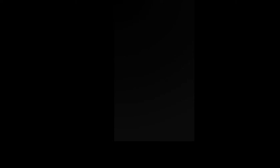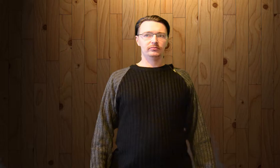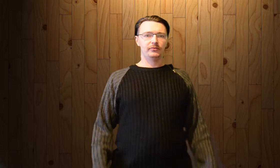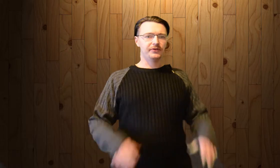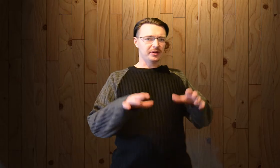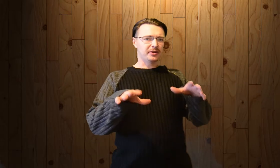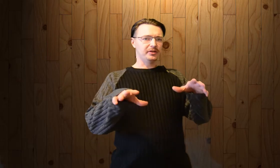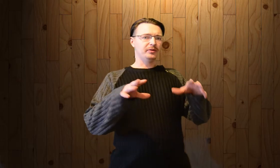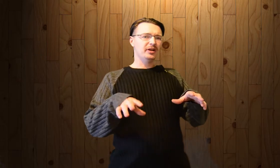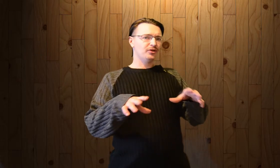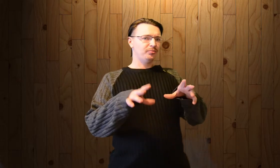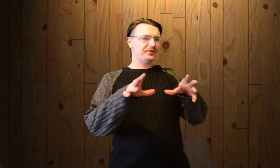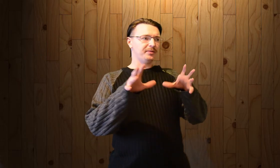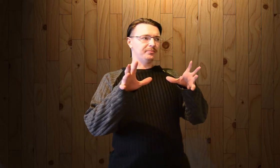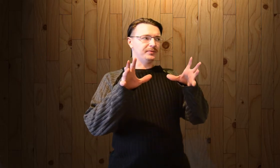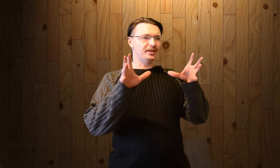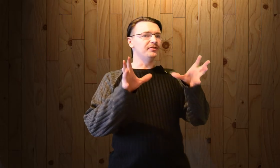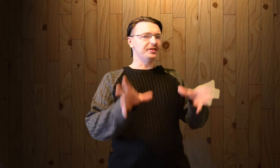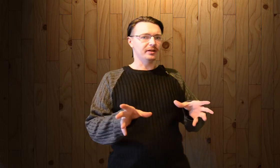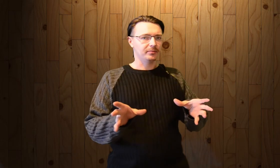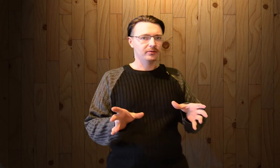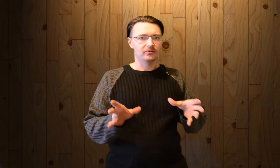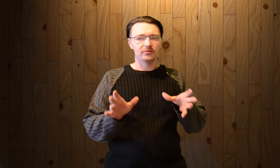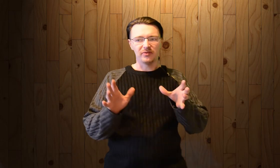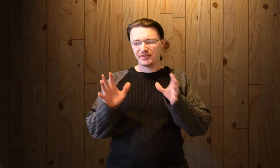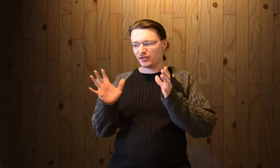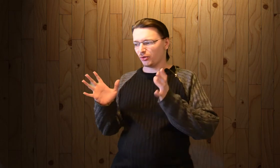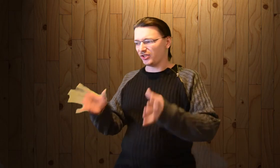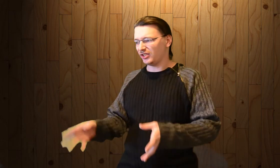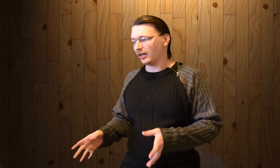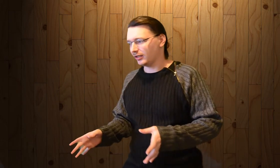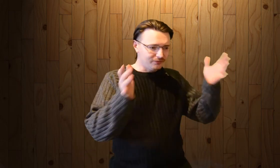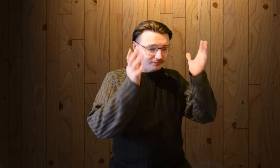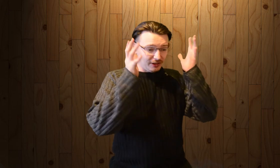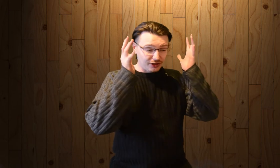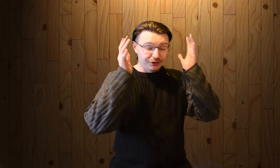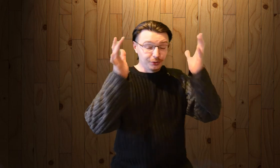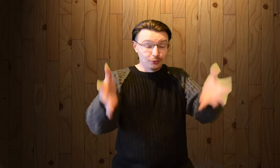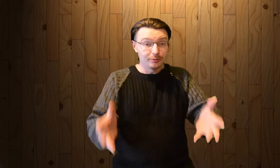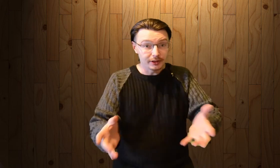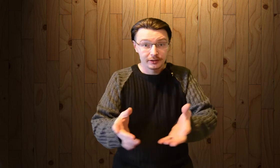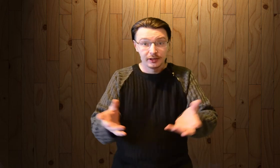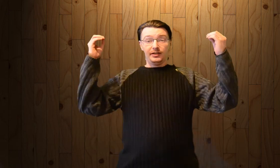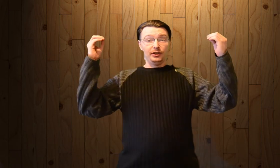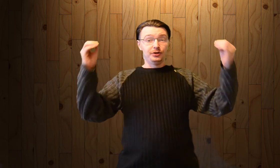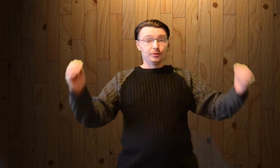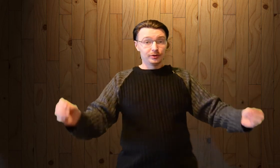Все обратили внимание, что по всем телевизорам, во всех соцсетях, даже в ютубе, идет